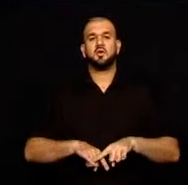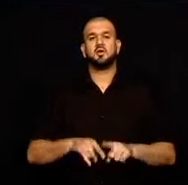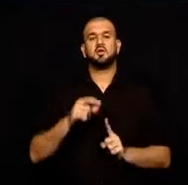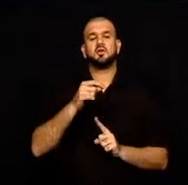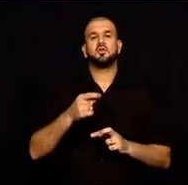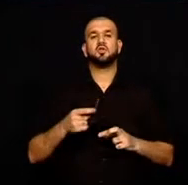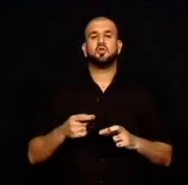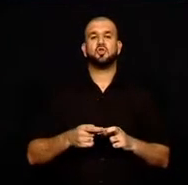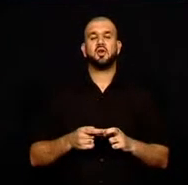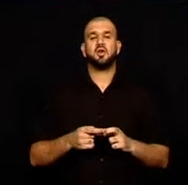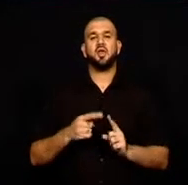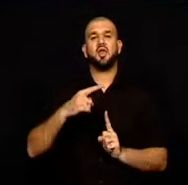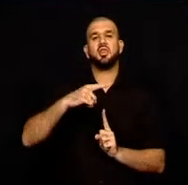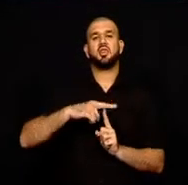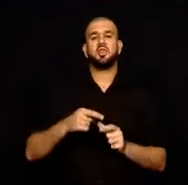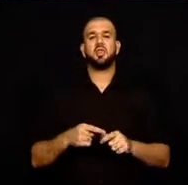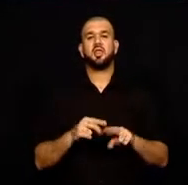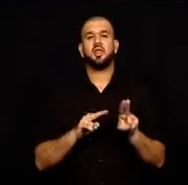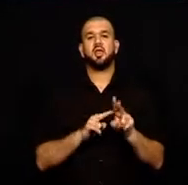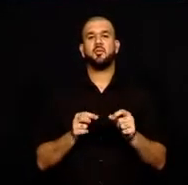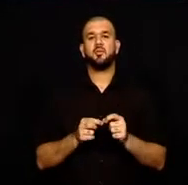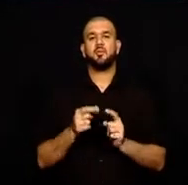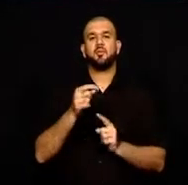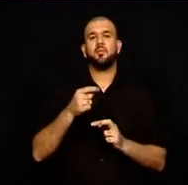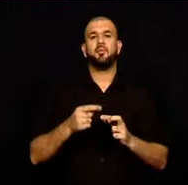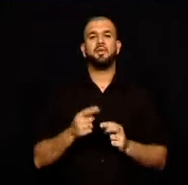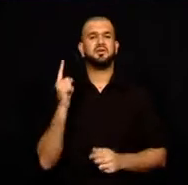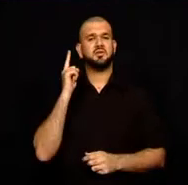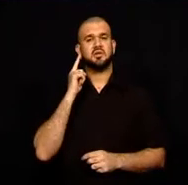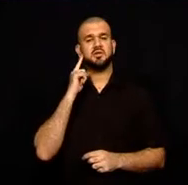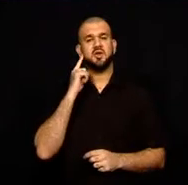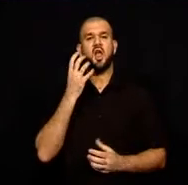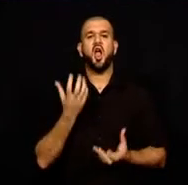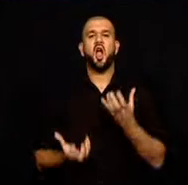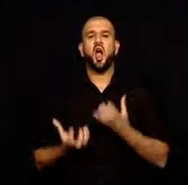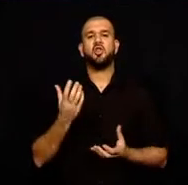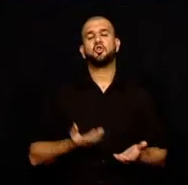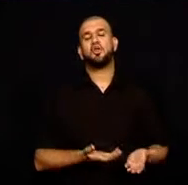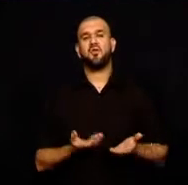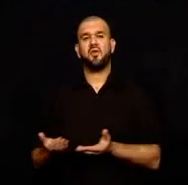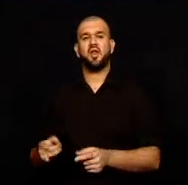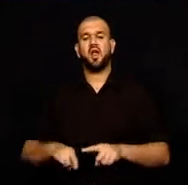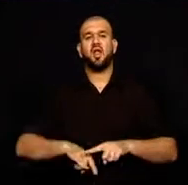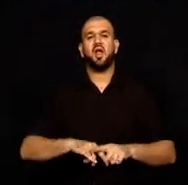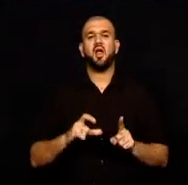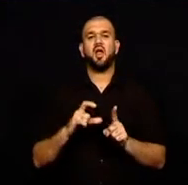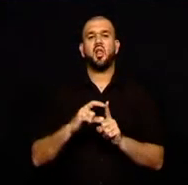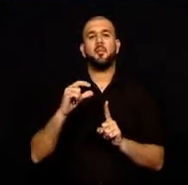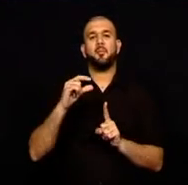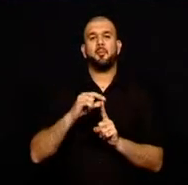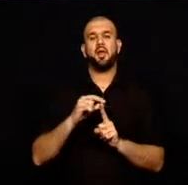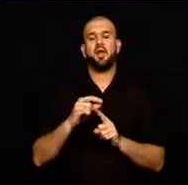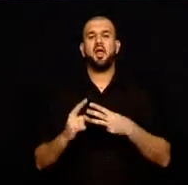sesleriyle ateşe verilen HDP'li Eşref Oda Başına ait Gül